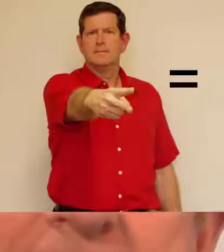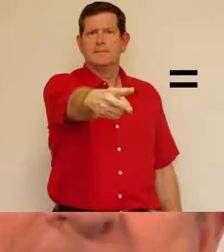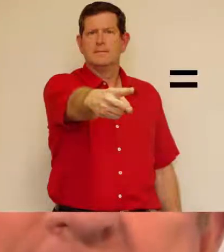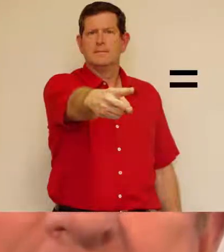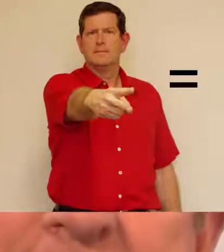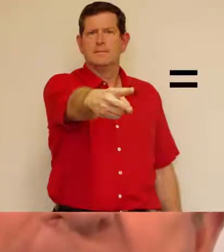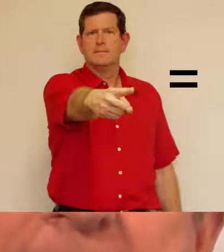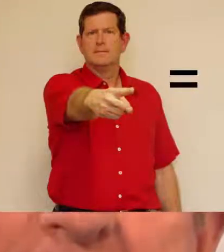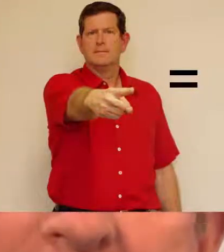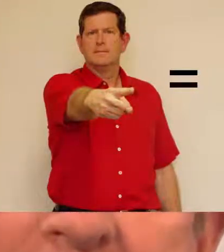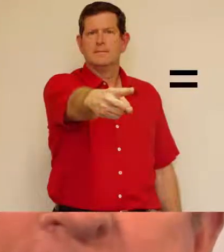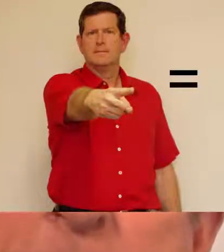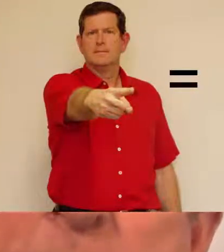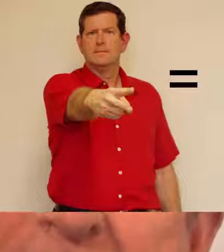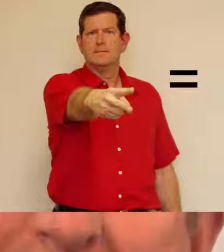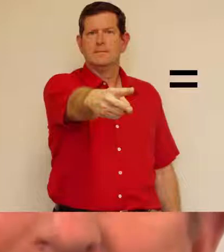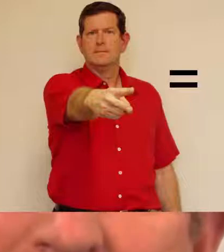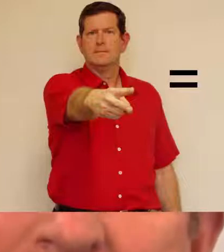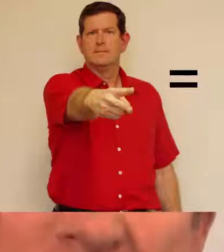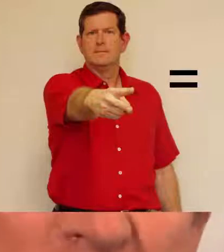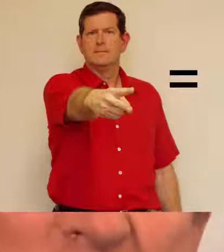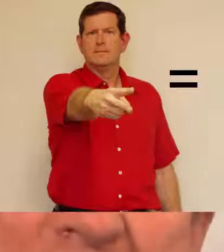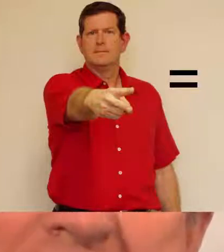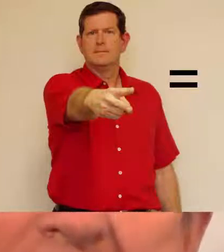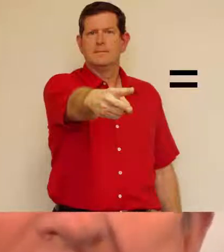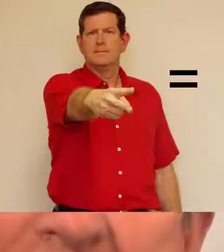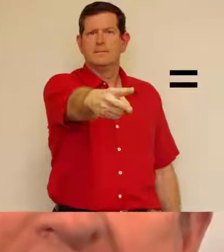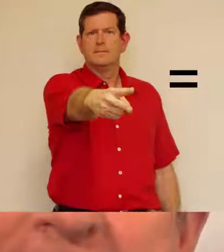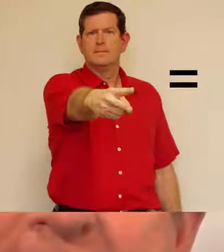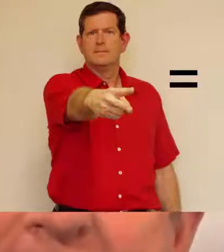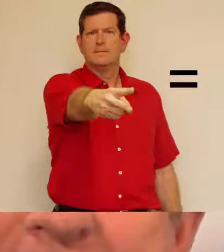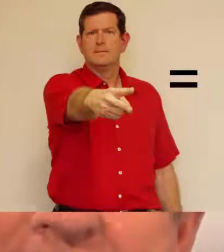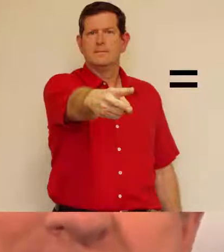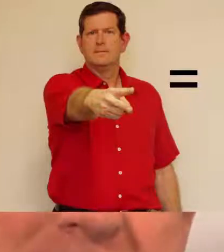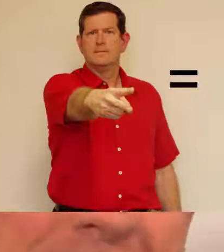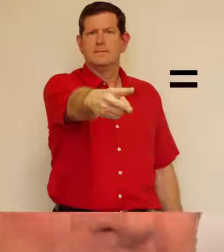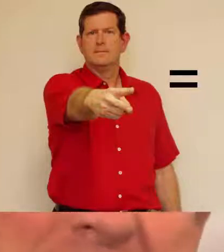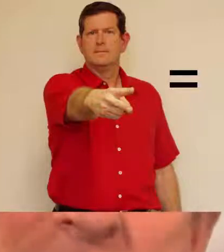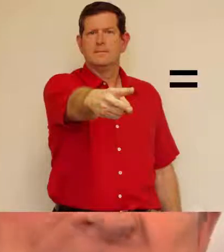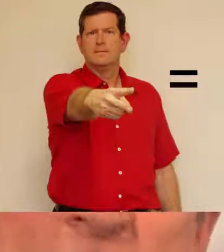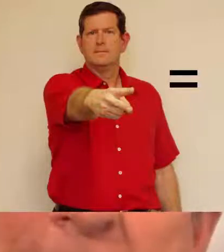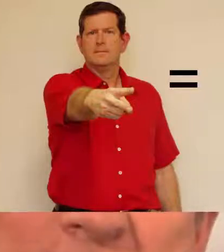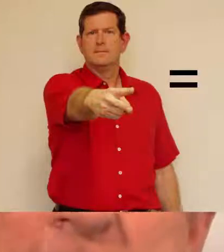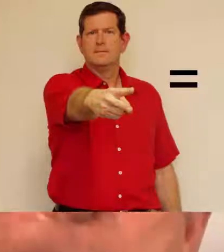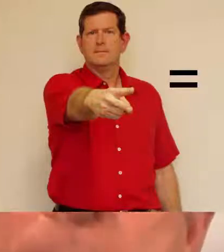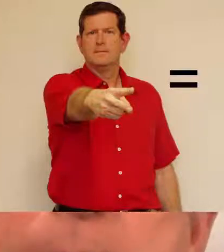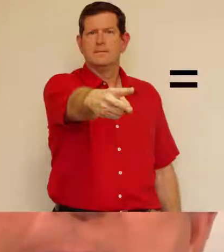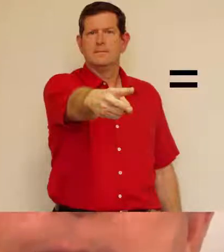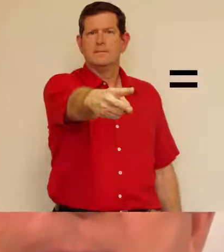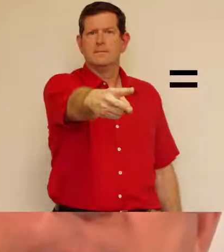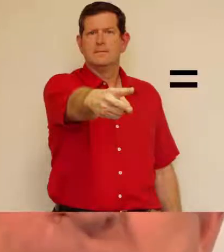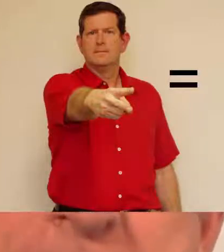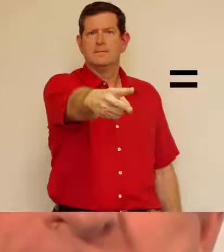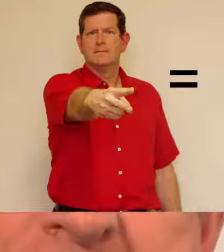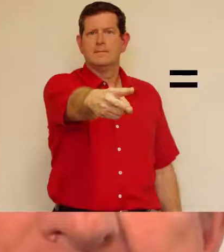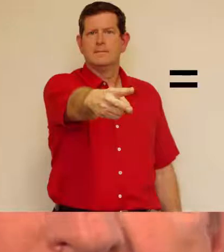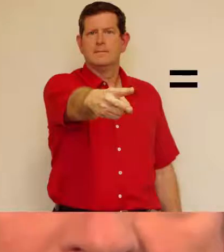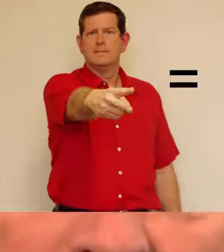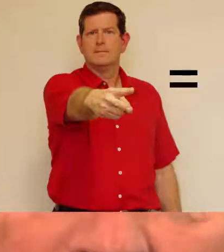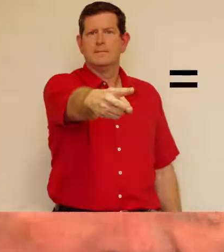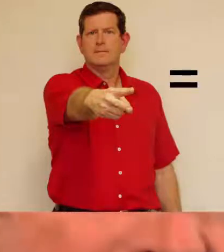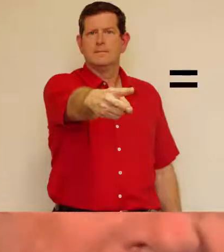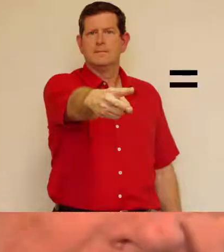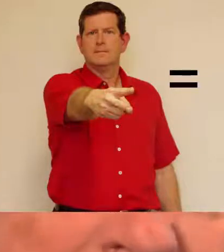es, il est, elle est, vous êtes. Suis et êtes. Voilà, très formes, très différentes, très